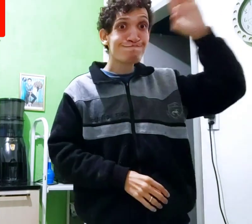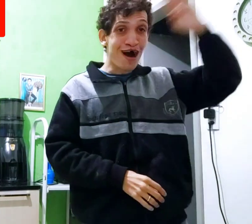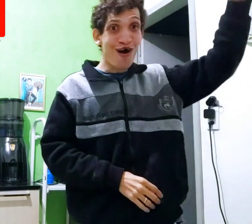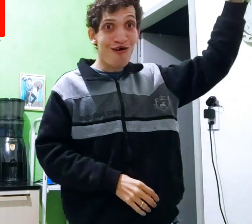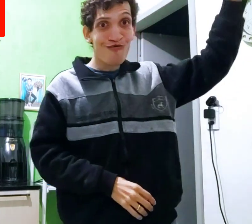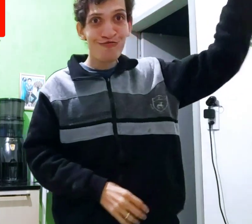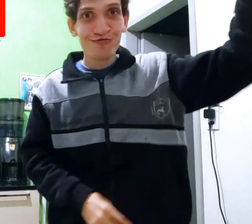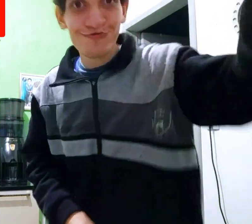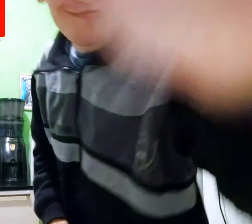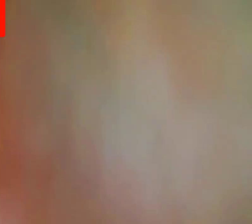VAMOS!